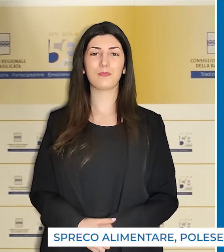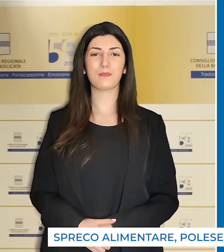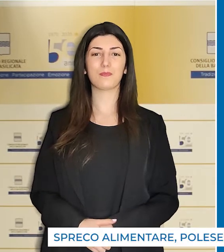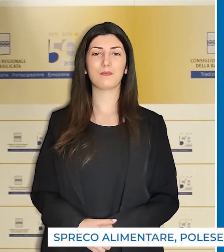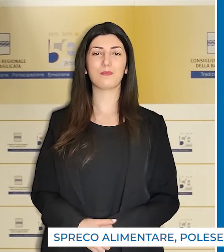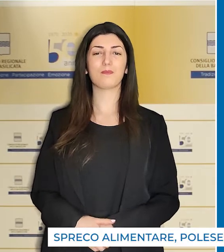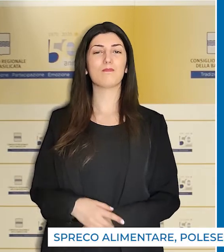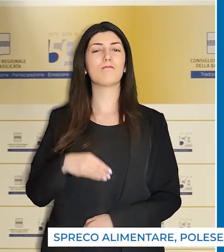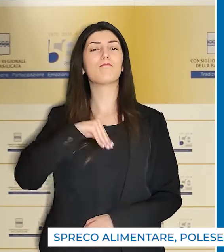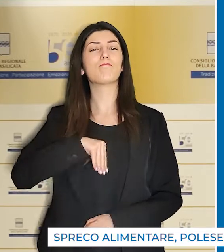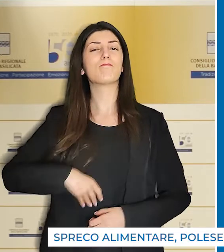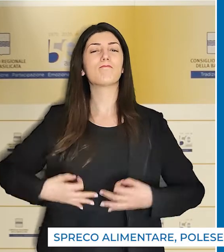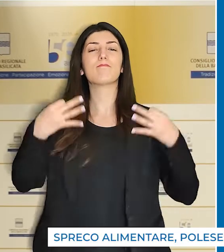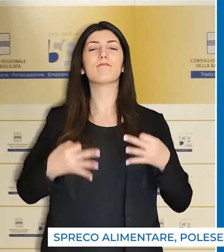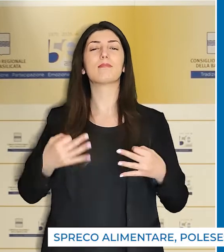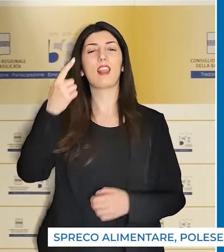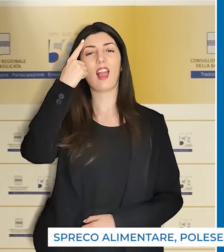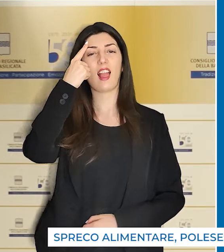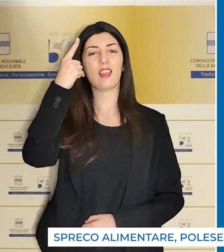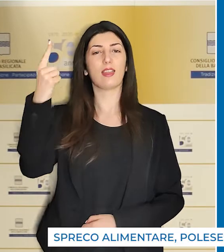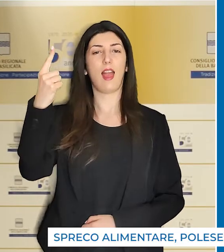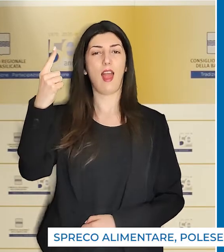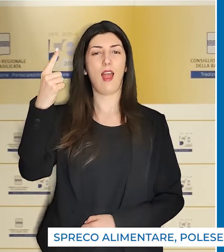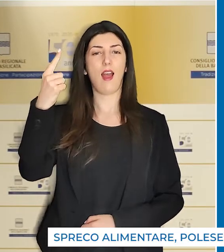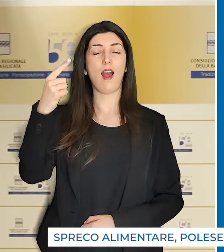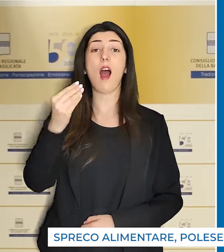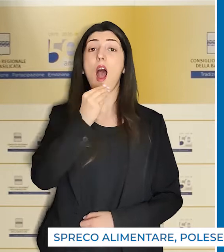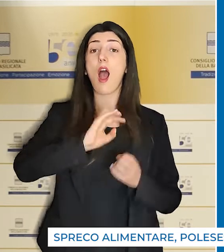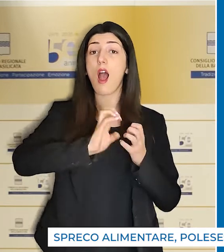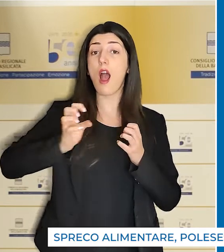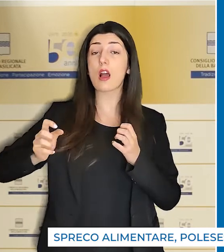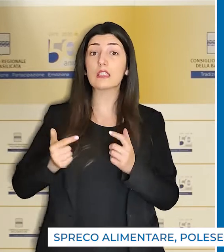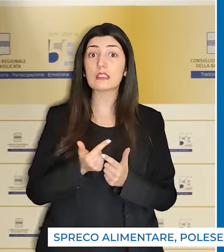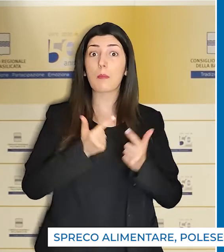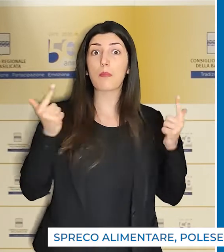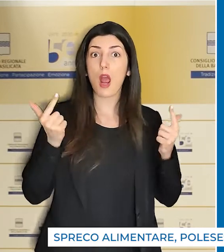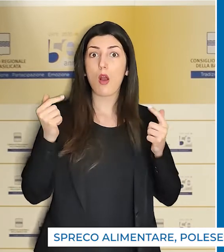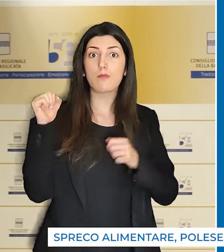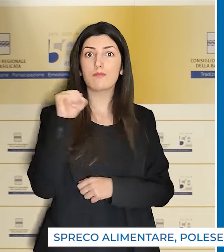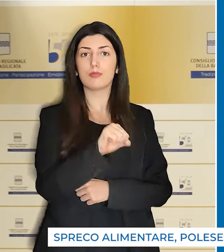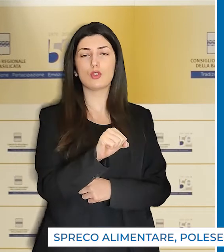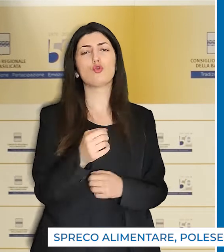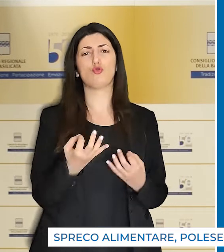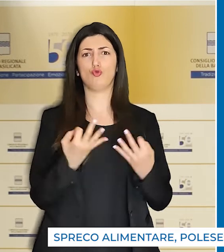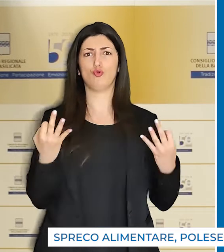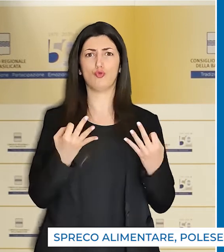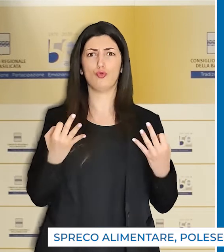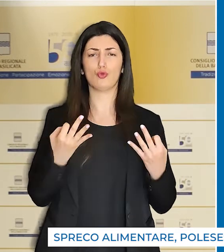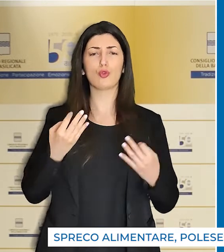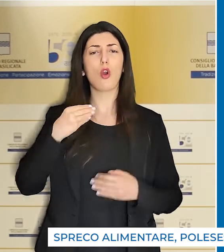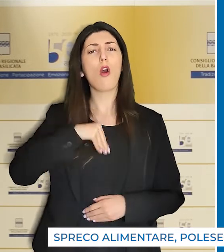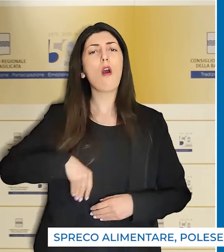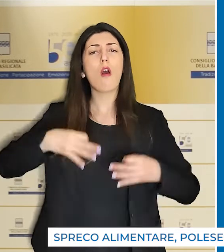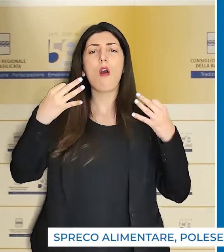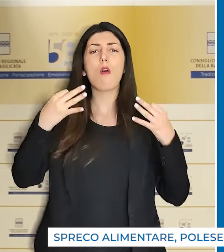con convinzione l'idea che combattere lo spreco alimentare fosse giusto, un convincimento che